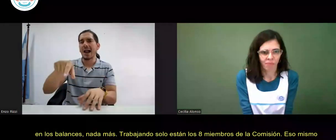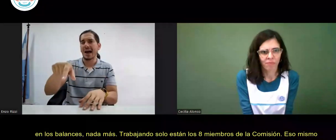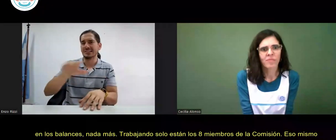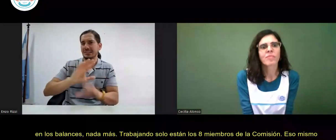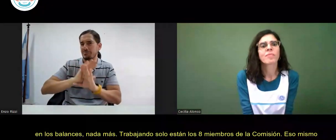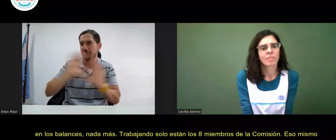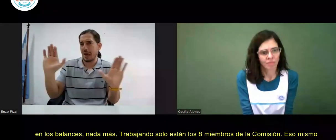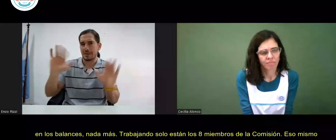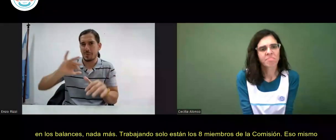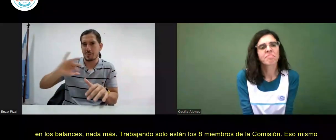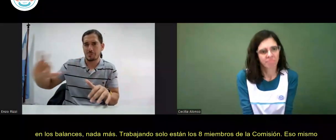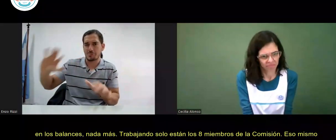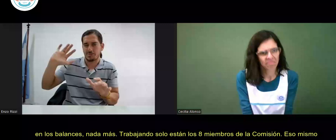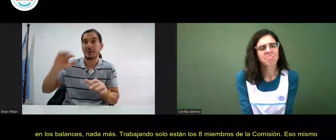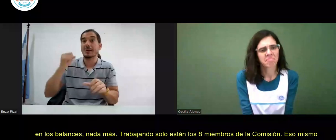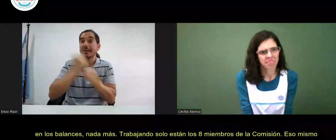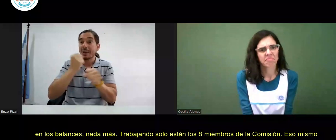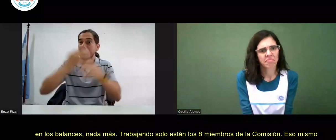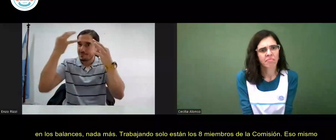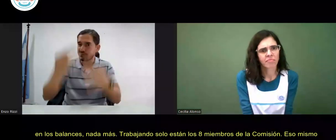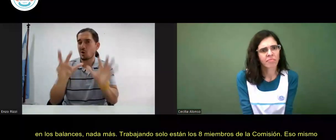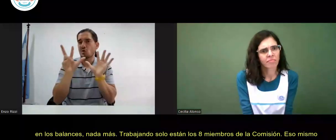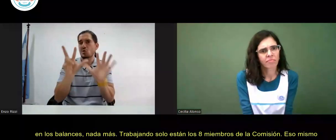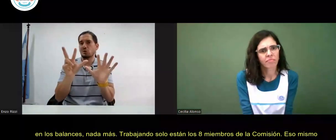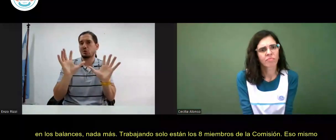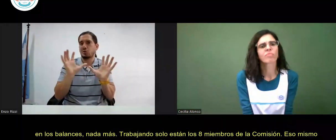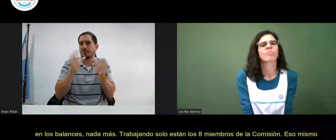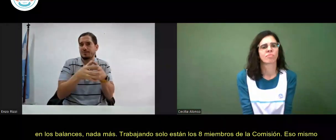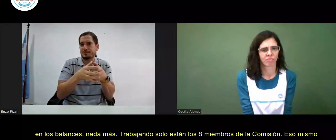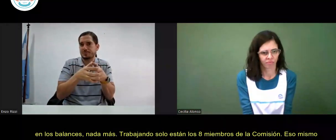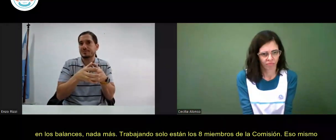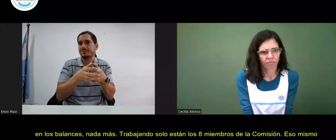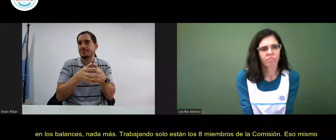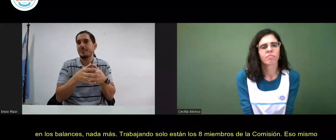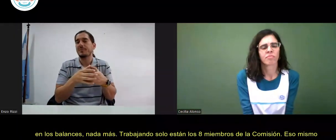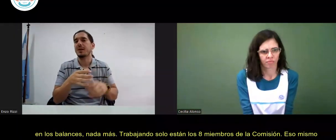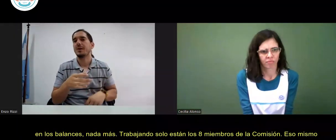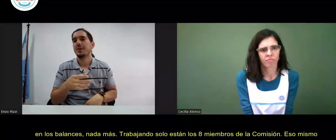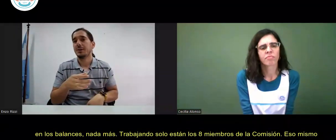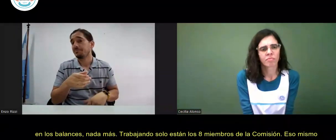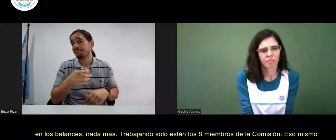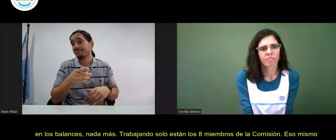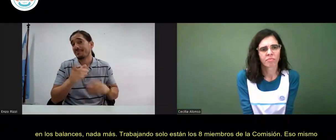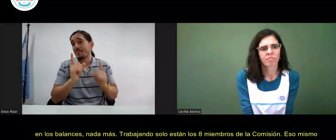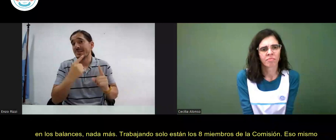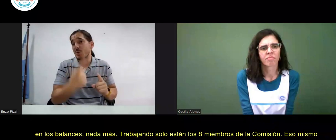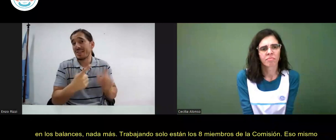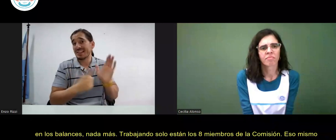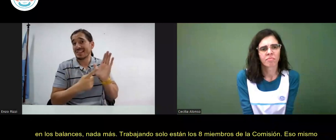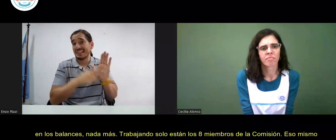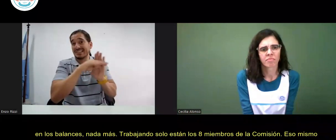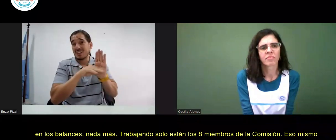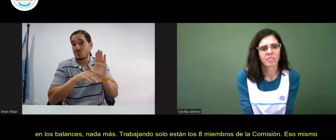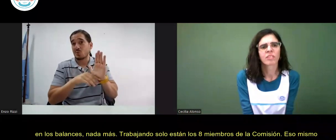a la toma de decisiones o debates, solo se focaliza en los balances, nada más. Trabajando solo están los ocho miembros de la comisión.